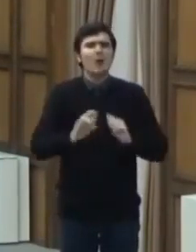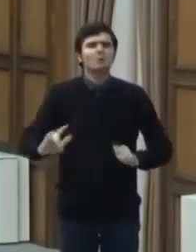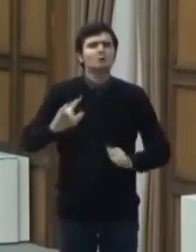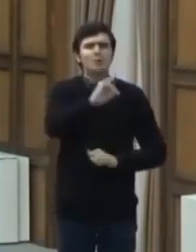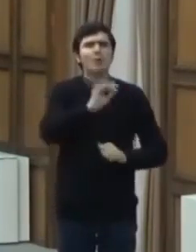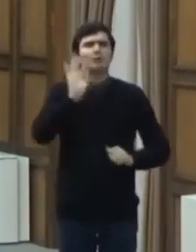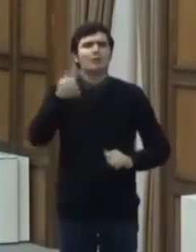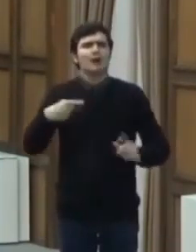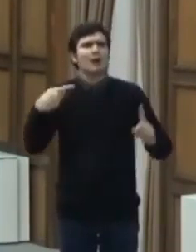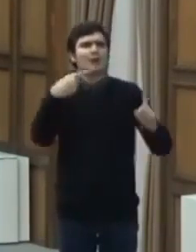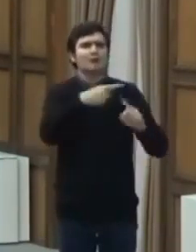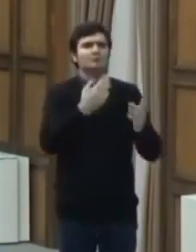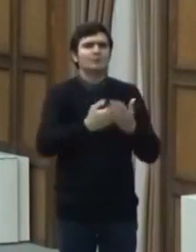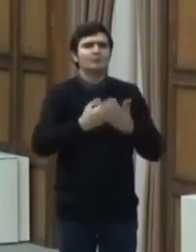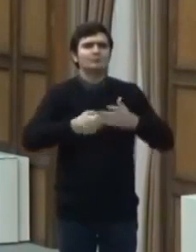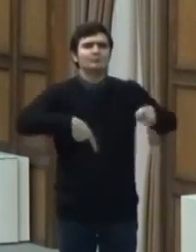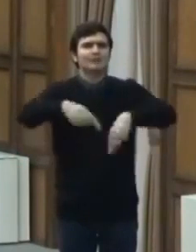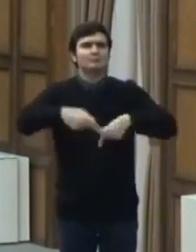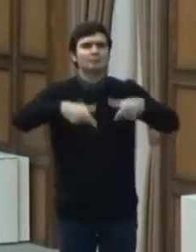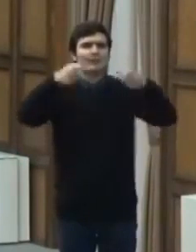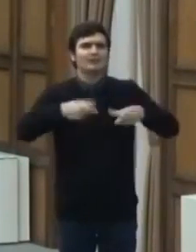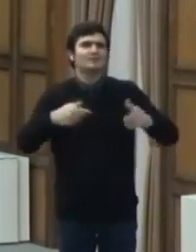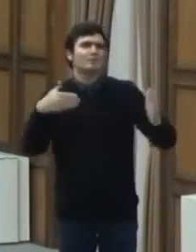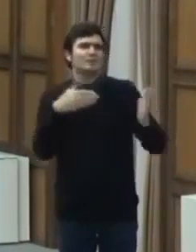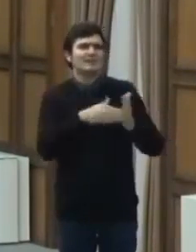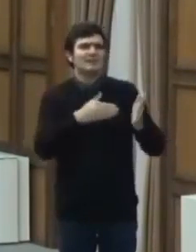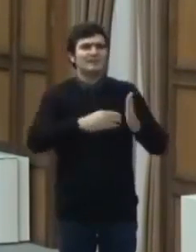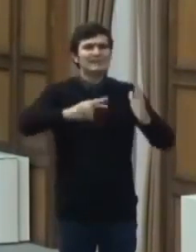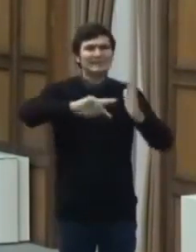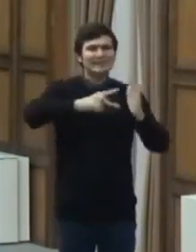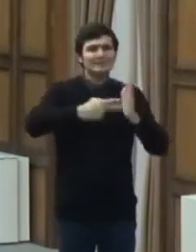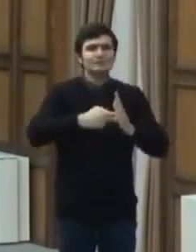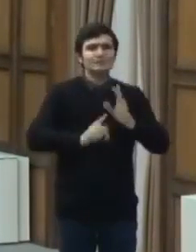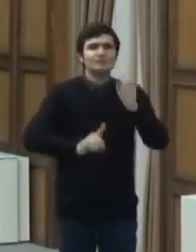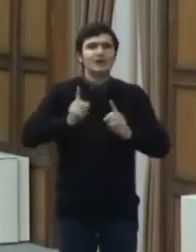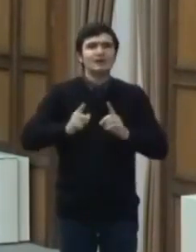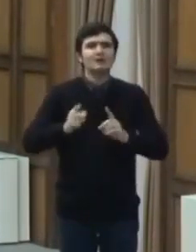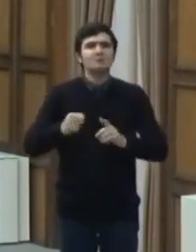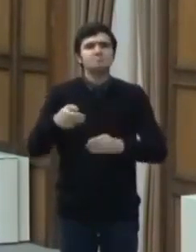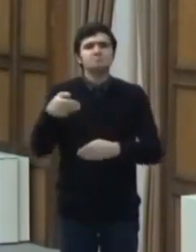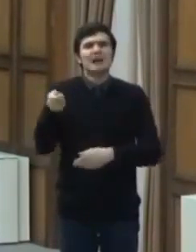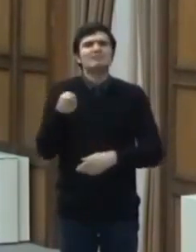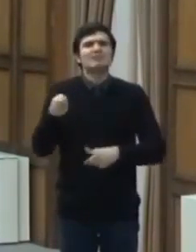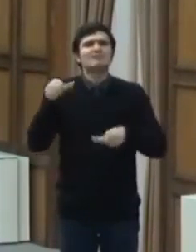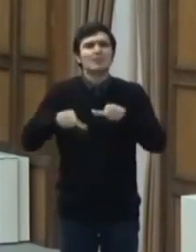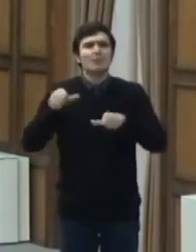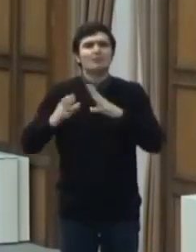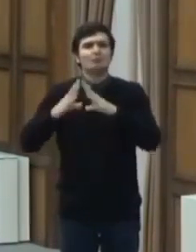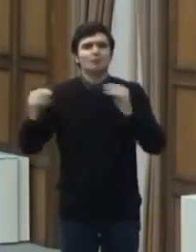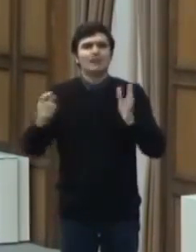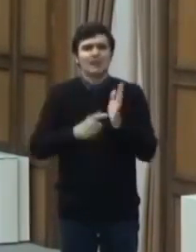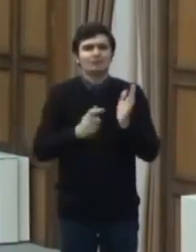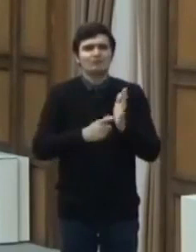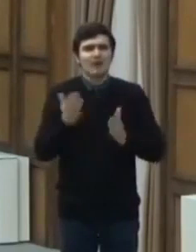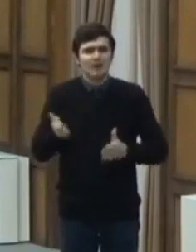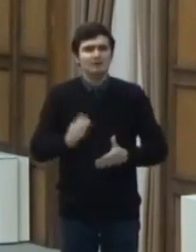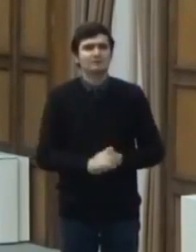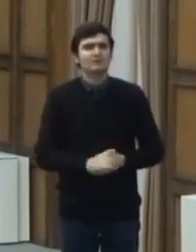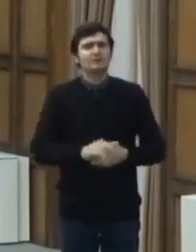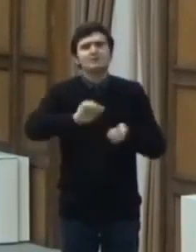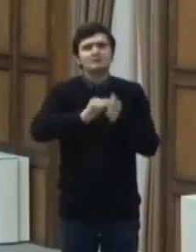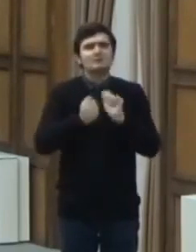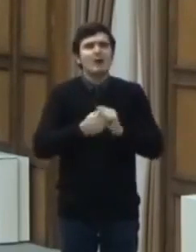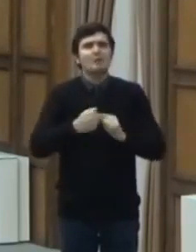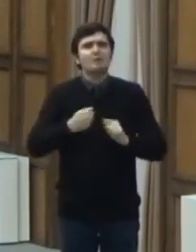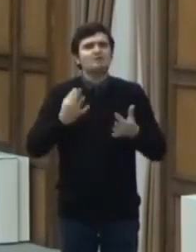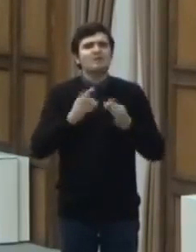drept scop transportul echipelor de intervenție tehnică la solicitarea operatorilor economici stabiliți în România, aterizările